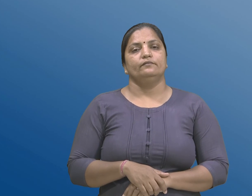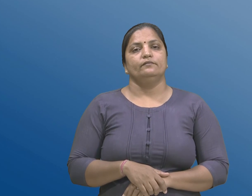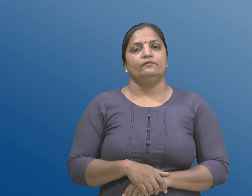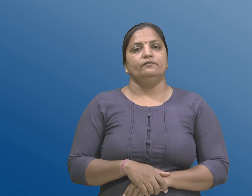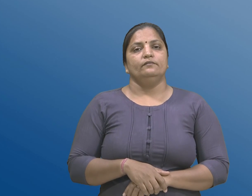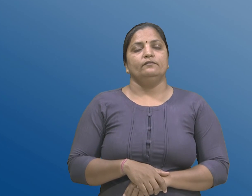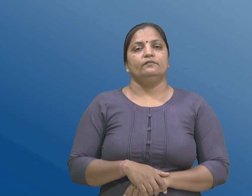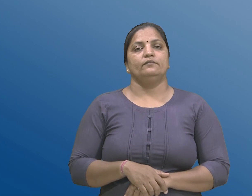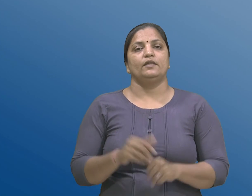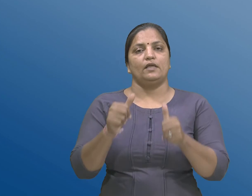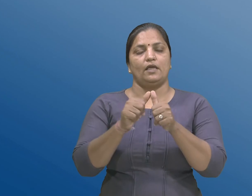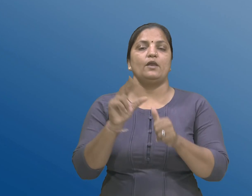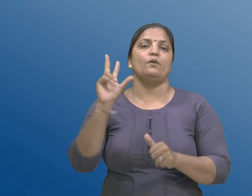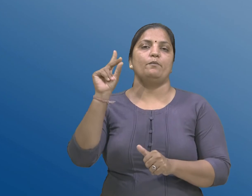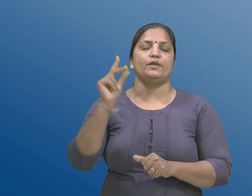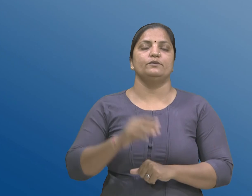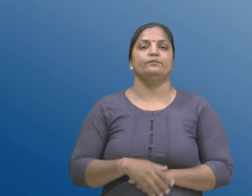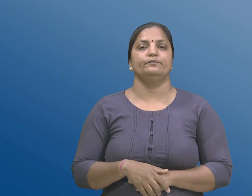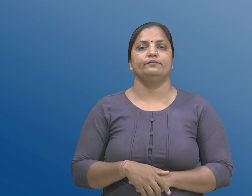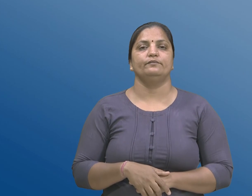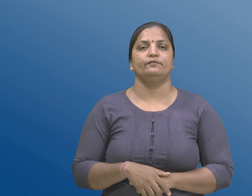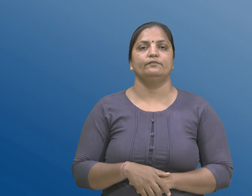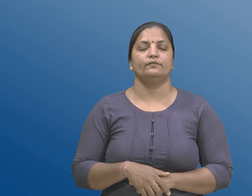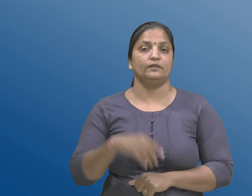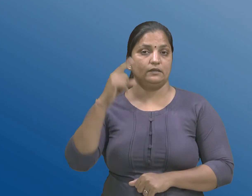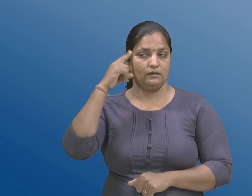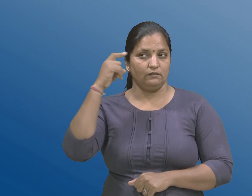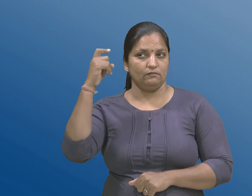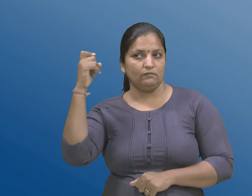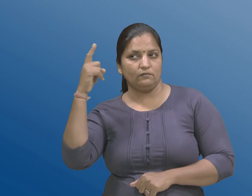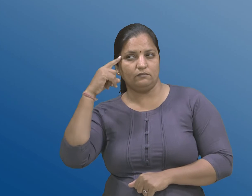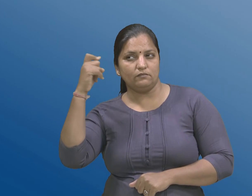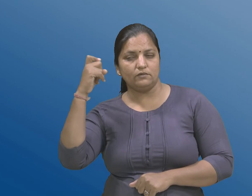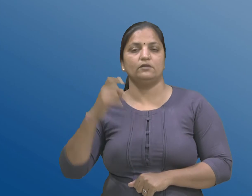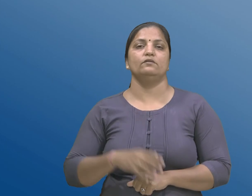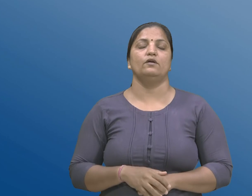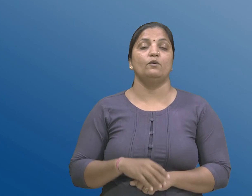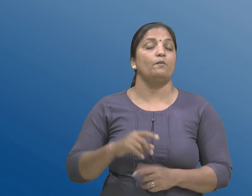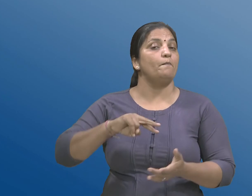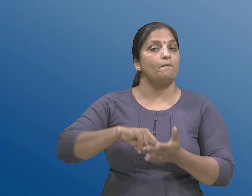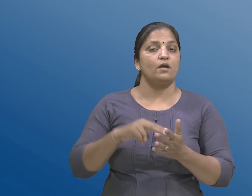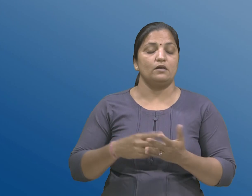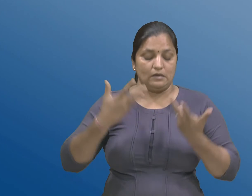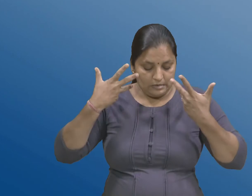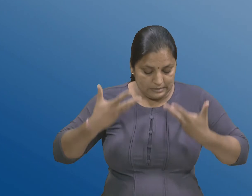एनू बीजू, पार्किन्सन नो रोग, एटले के शरीर मां ध्रुजारी,